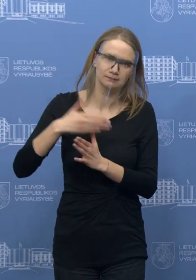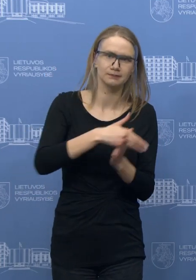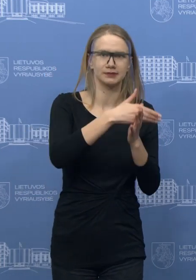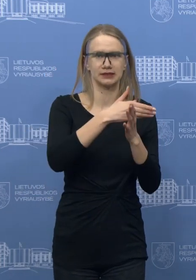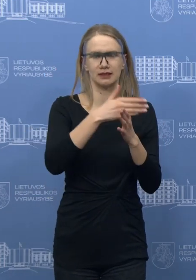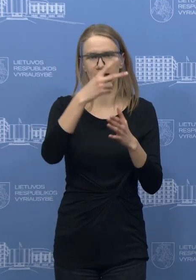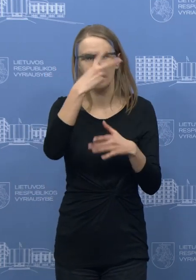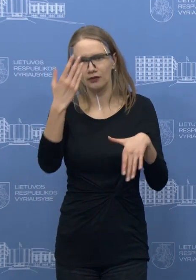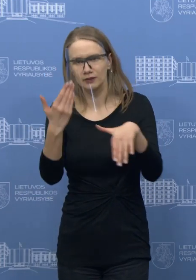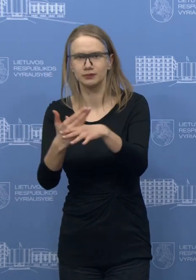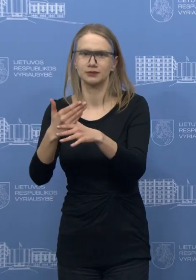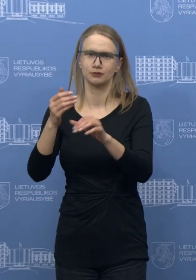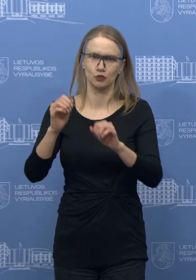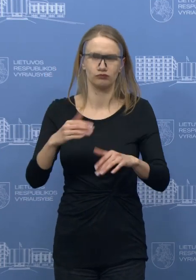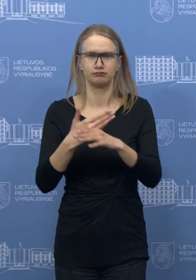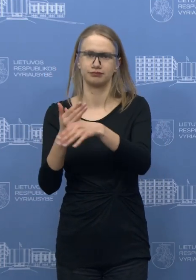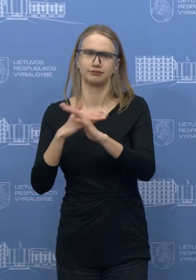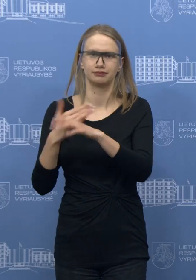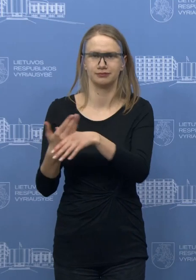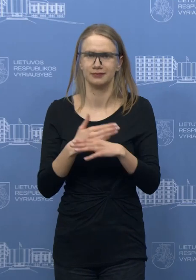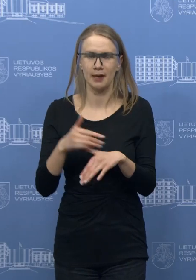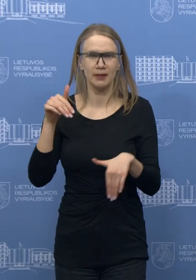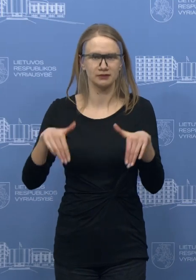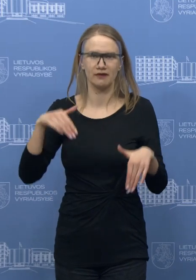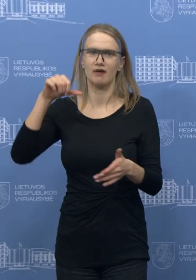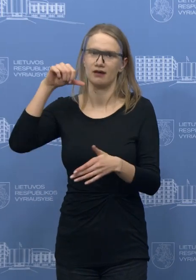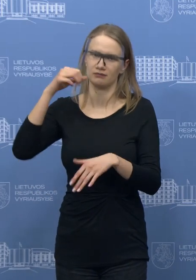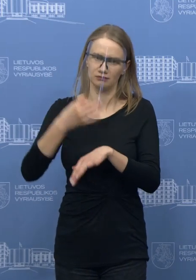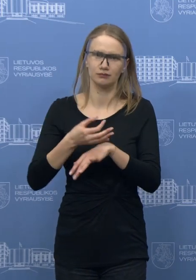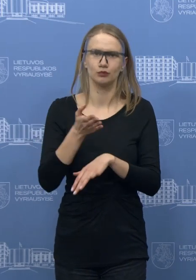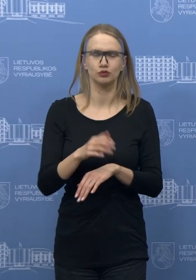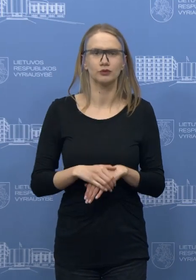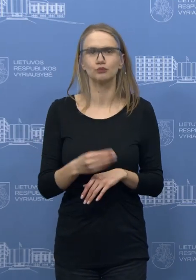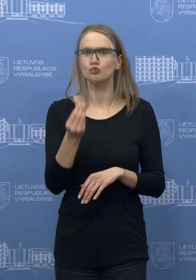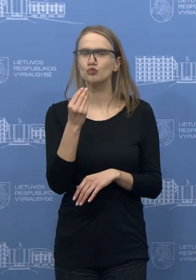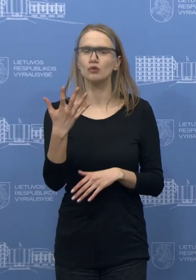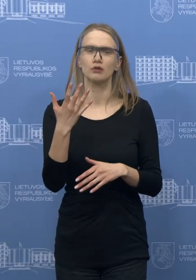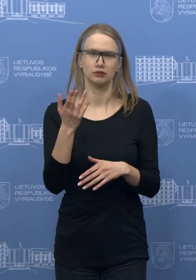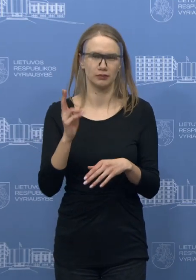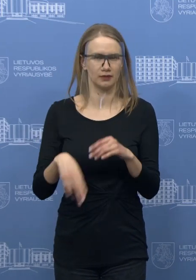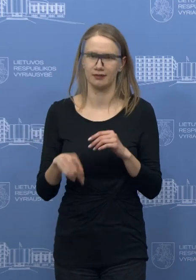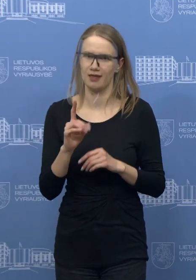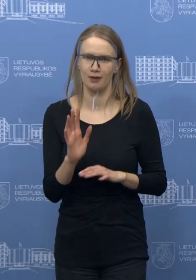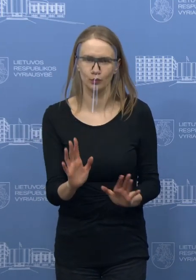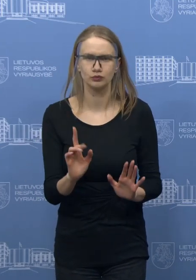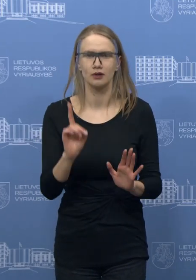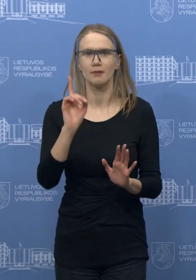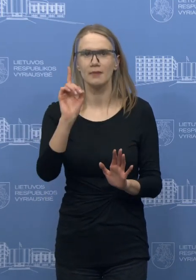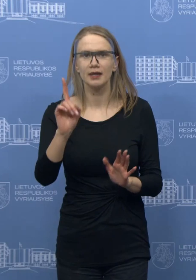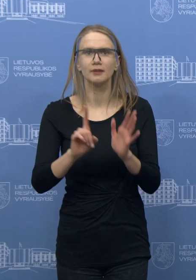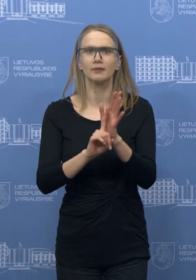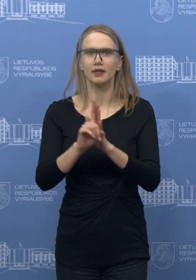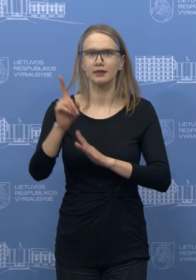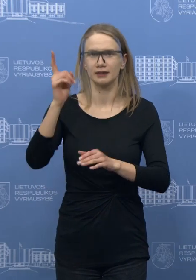Lietuvai suvaldyti šitą situaciją balsuos atsakingai. Tikrai tai nebus matyti tobuli sprendimai, bet kaip minėjo, prieimkim sprendimus, paleiskim